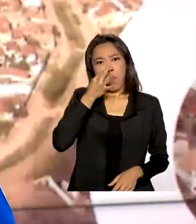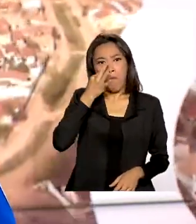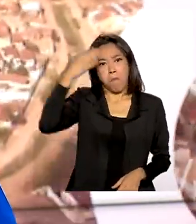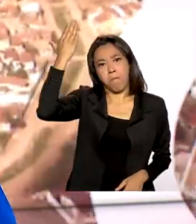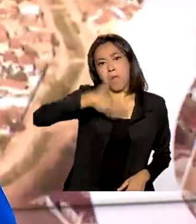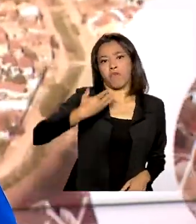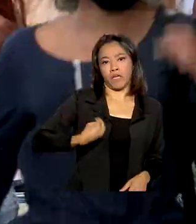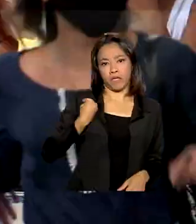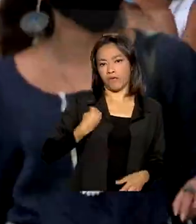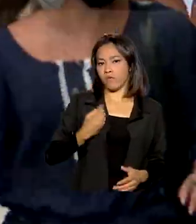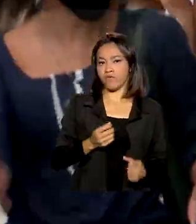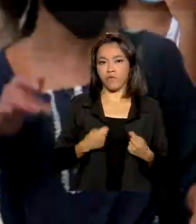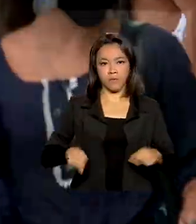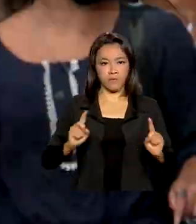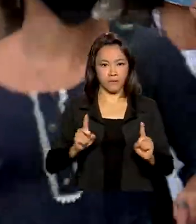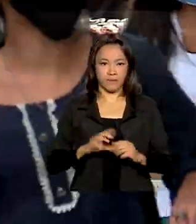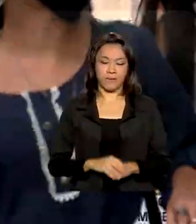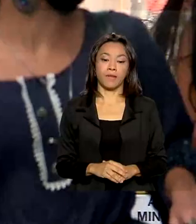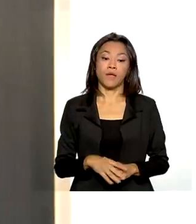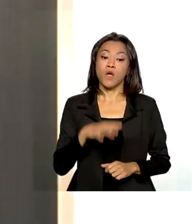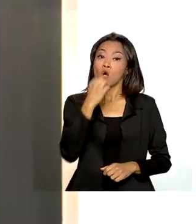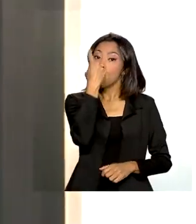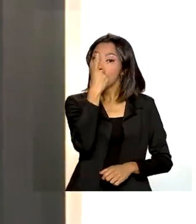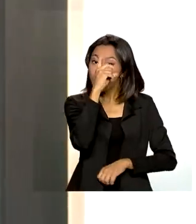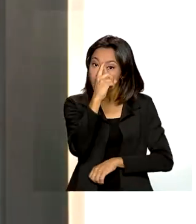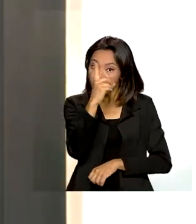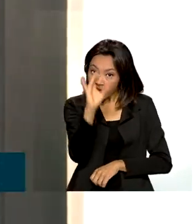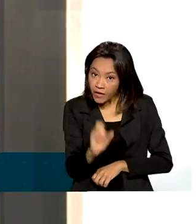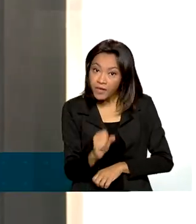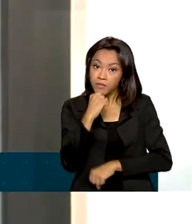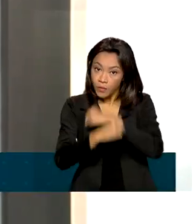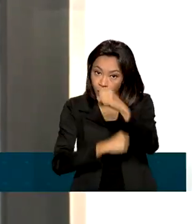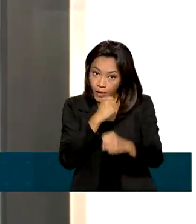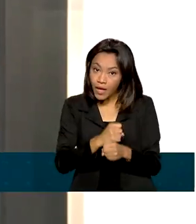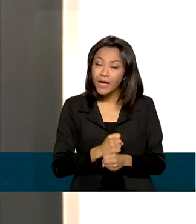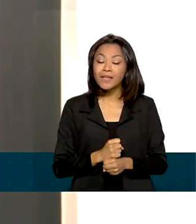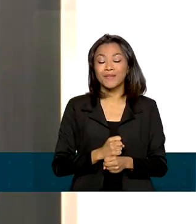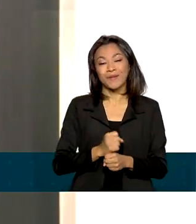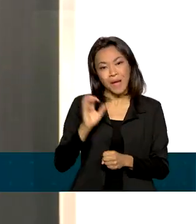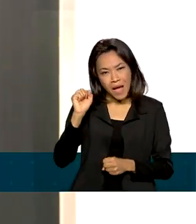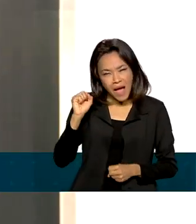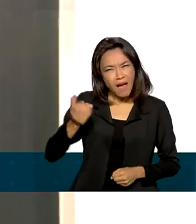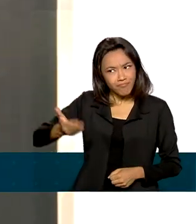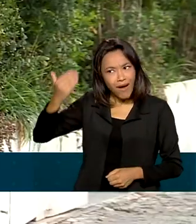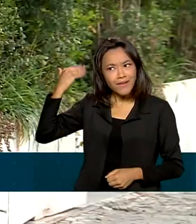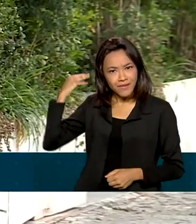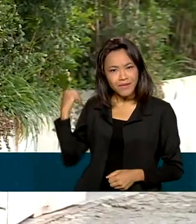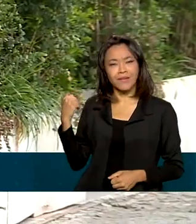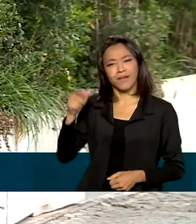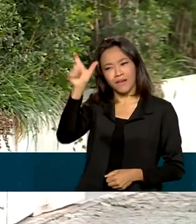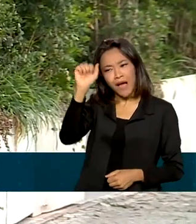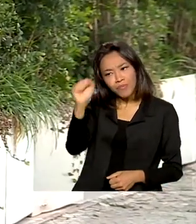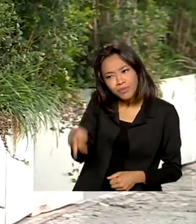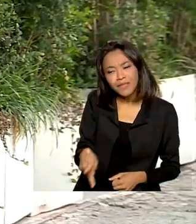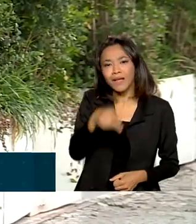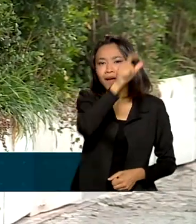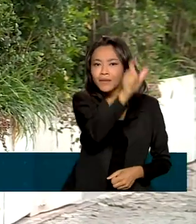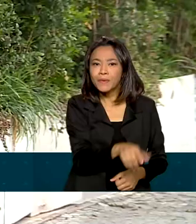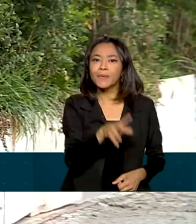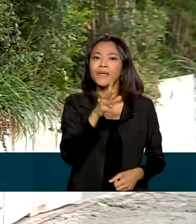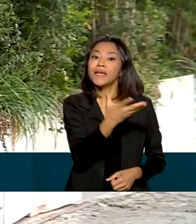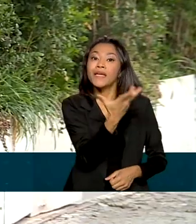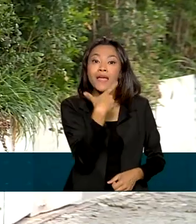valendo. Uma vez por ano, aposentados e pensionistas faziam a prova de vida para mostrar que estavam